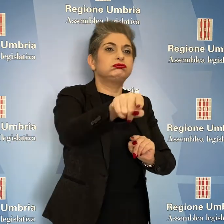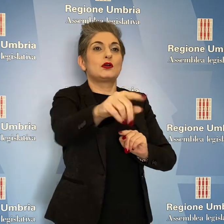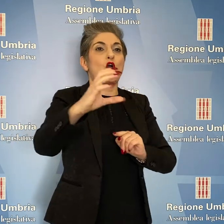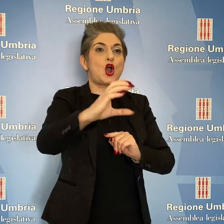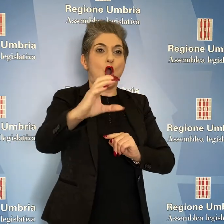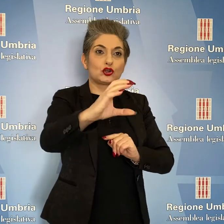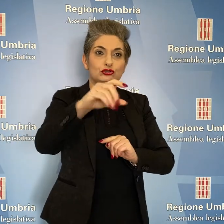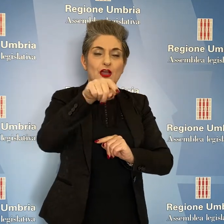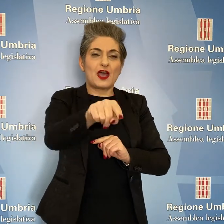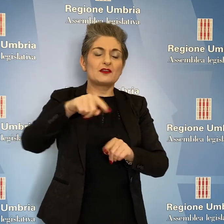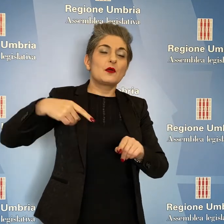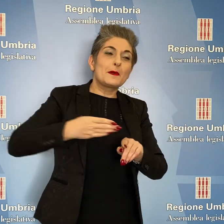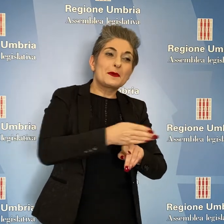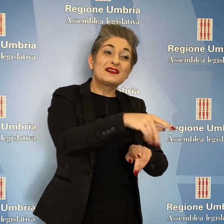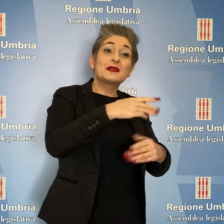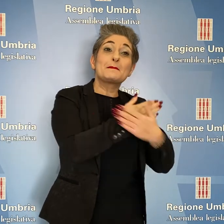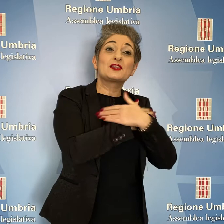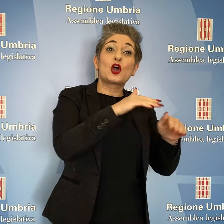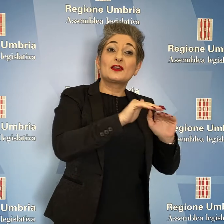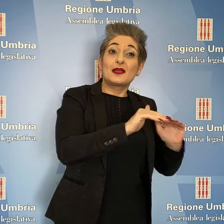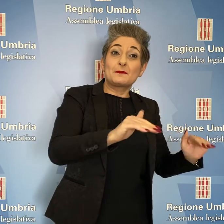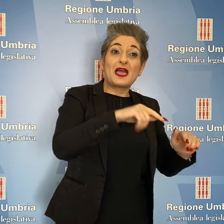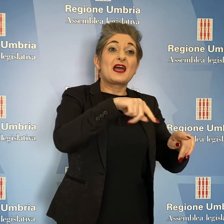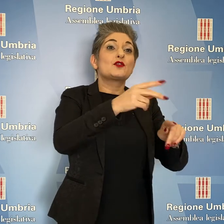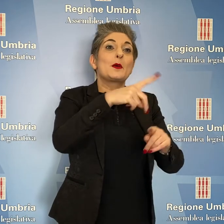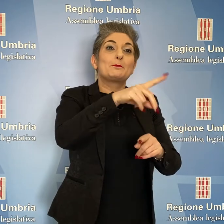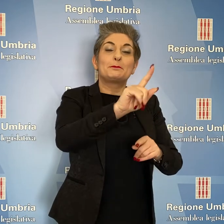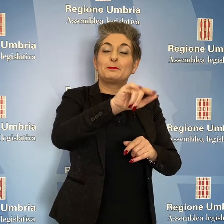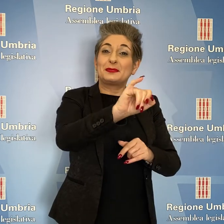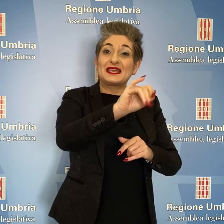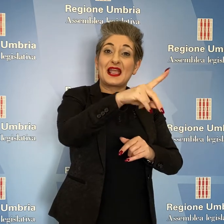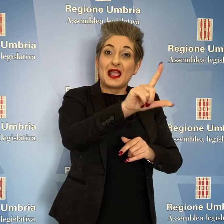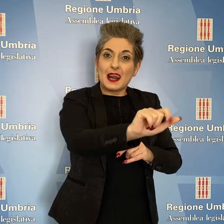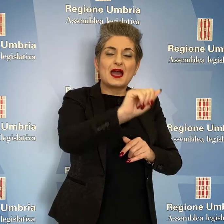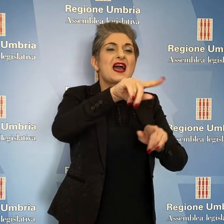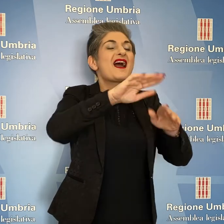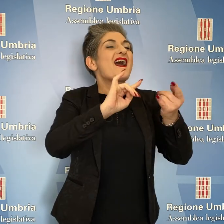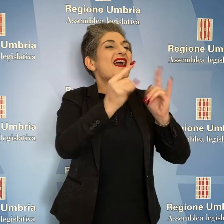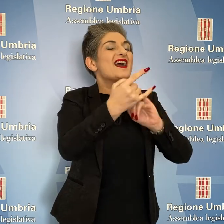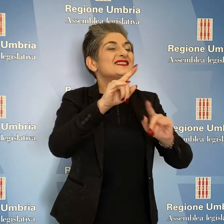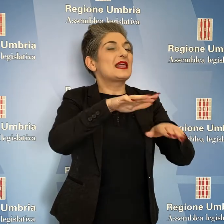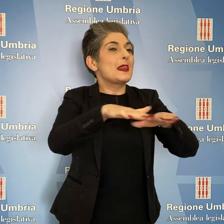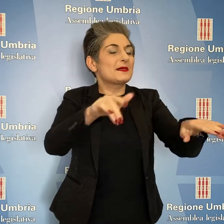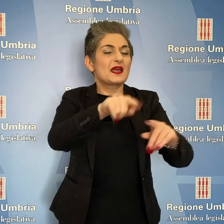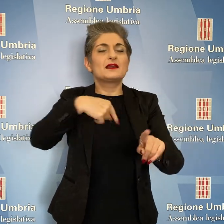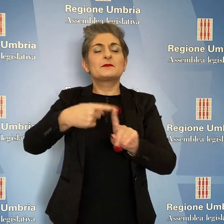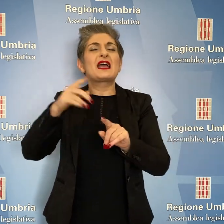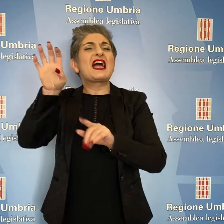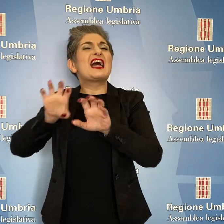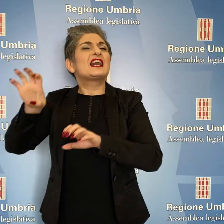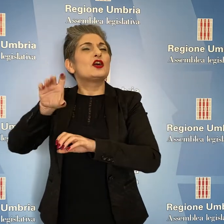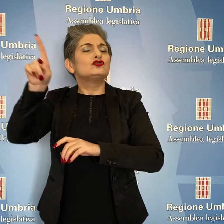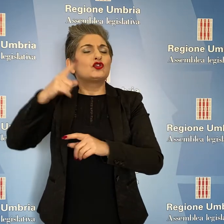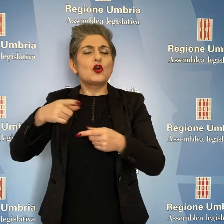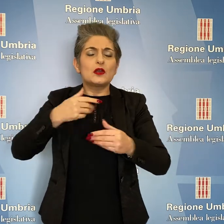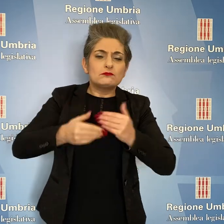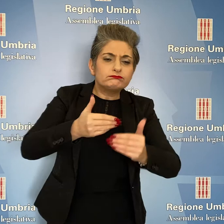Madonna del Piano, Pila e Castel del Piano, quali azioni intende la regione intraprendere e se ritiene utile promuovere ed